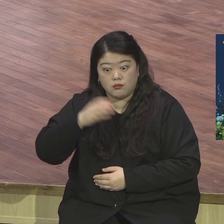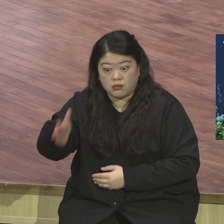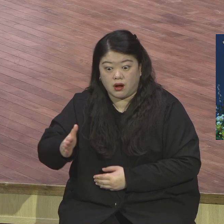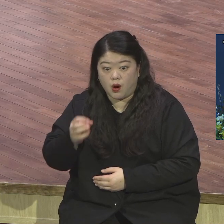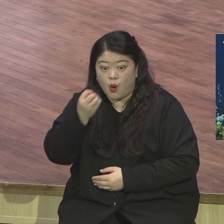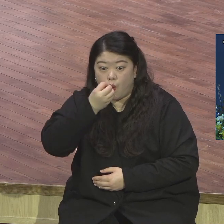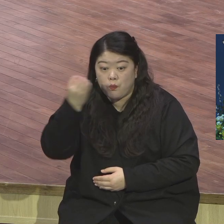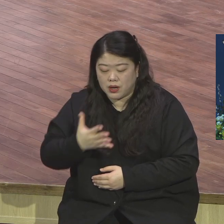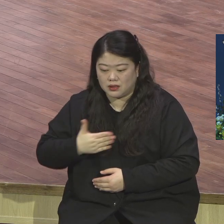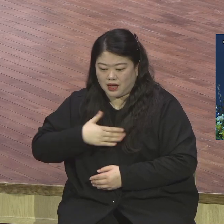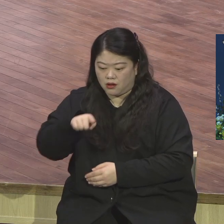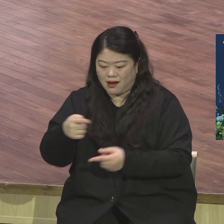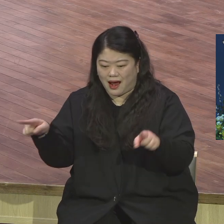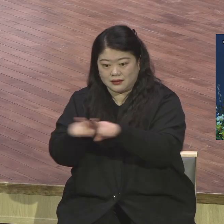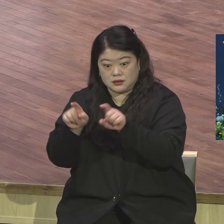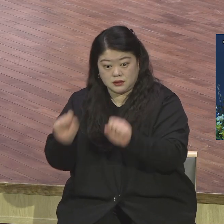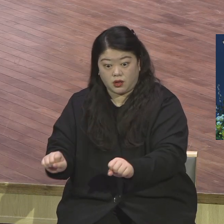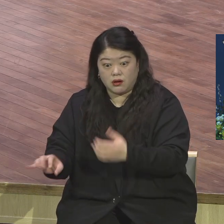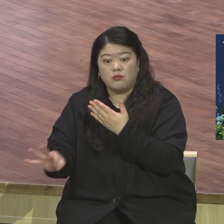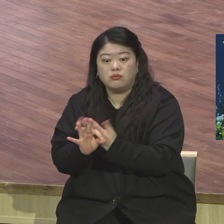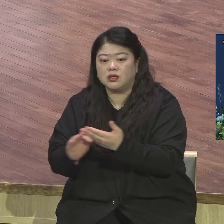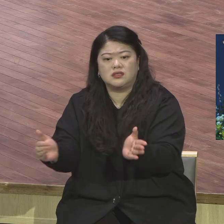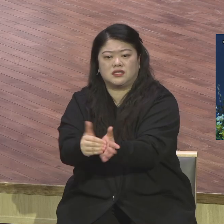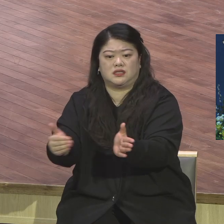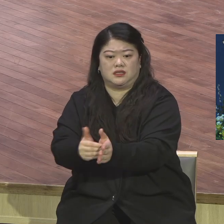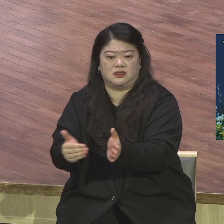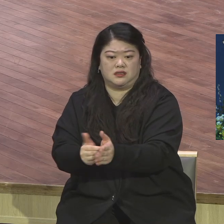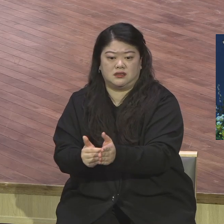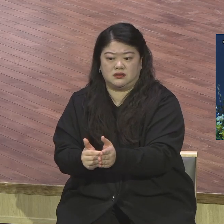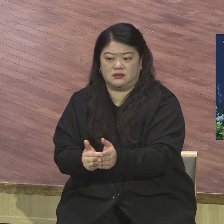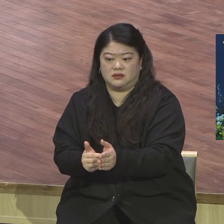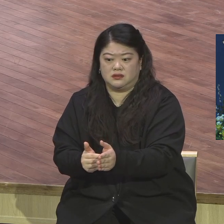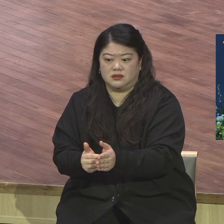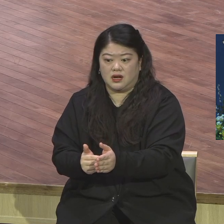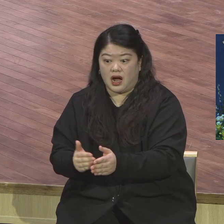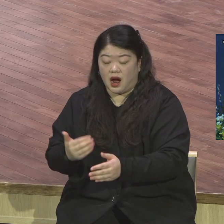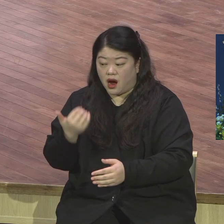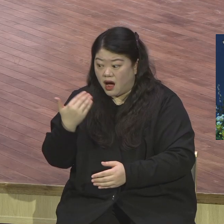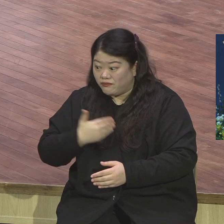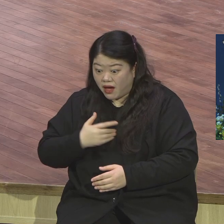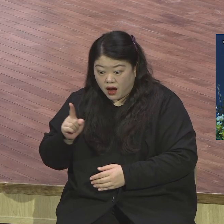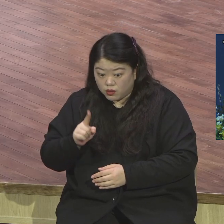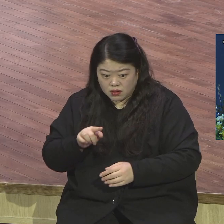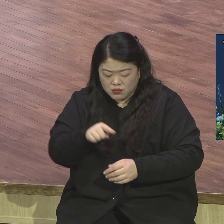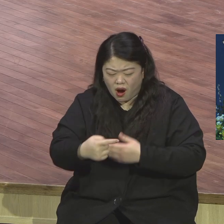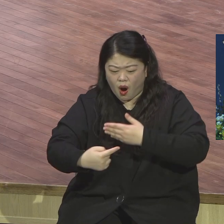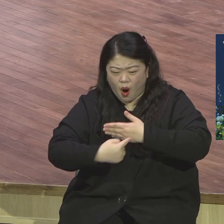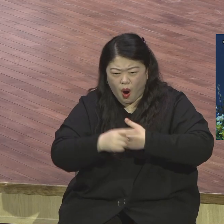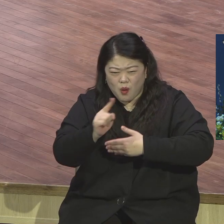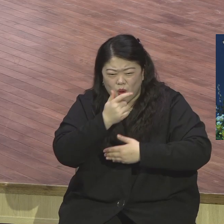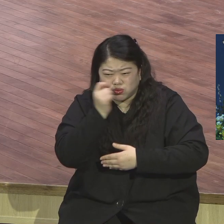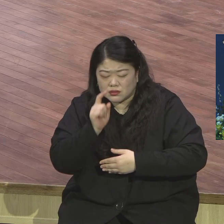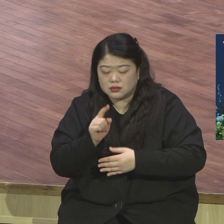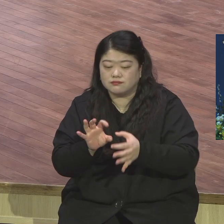임할 것이다. 그리고 내가 이 성전을 통해서 큰 일을 이루어 나갈 것이다.